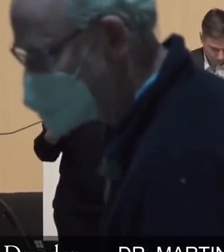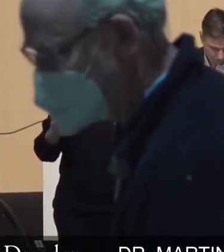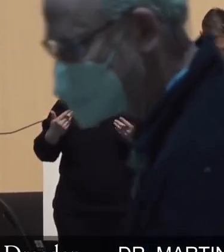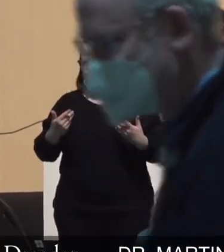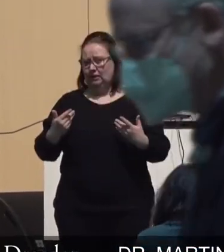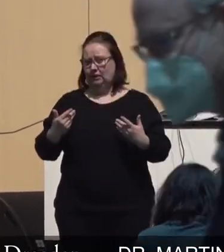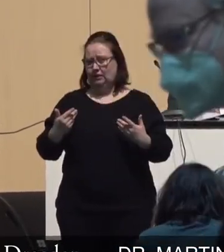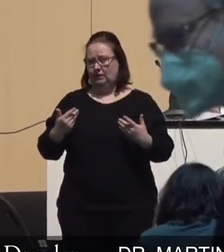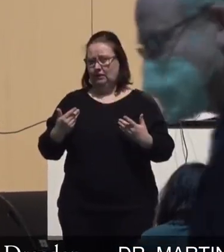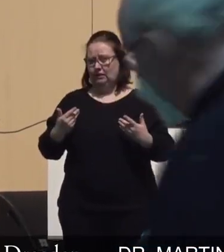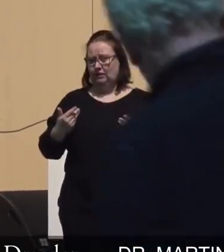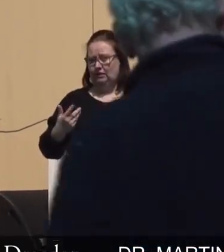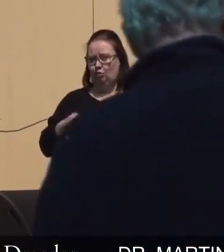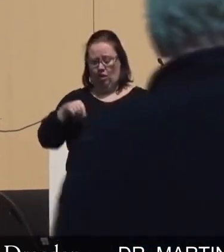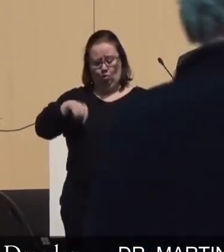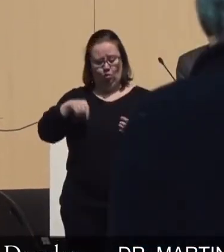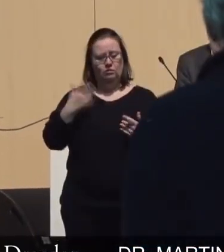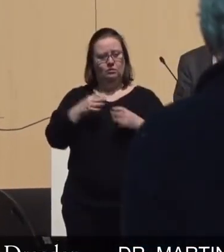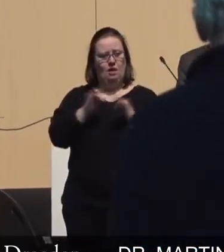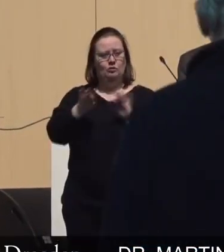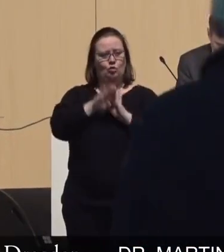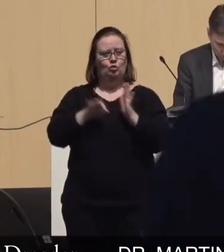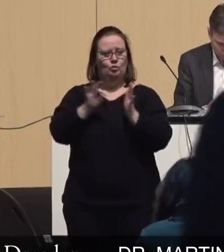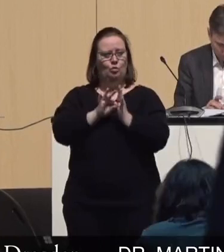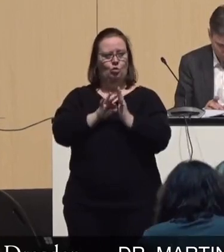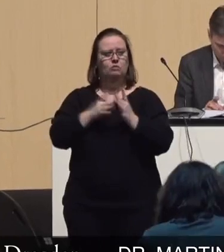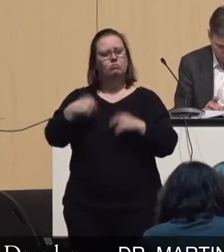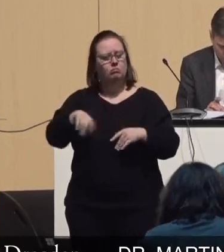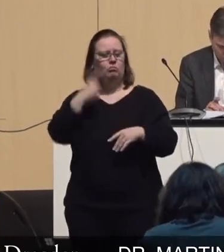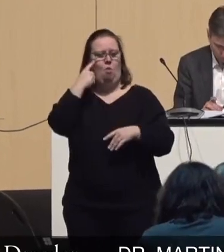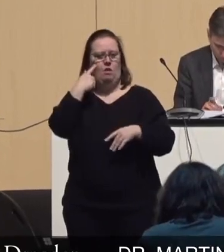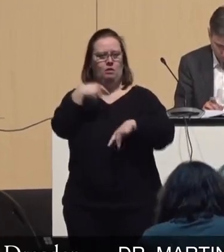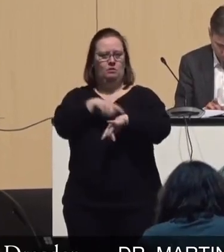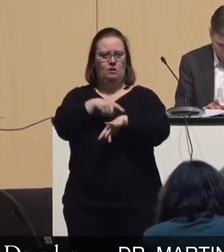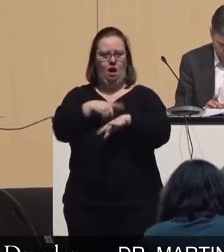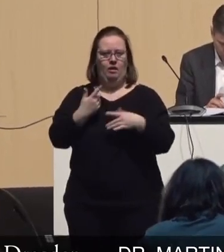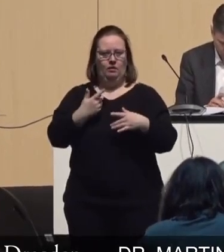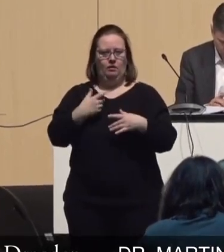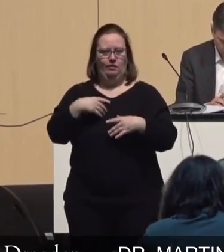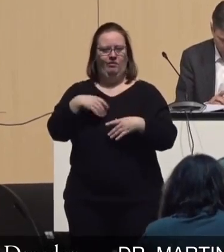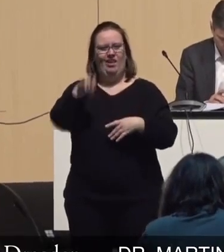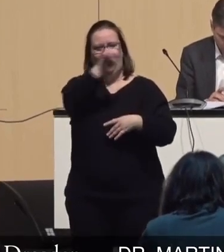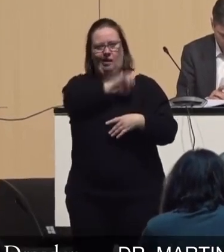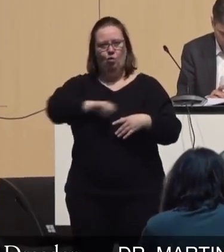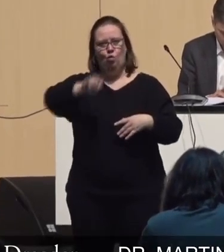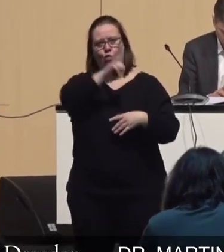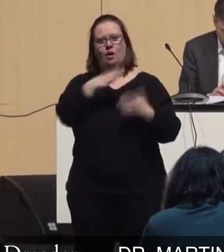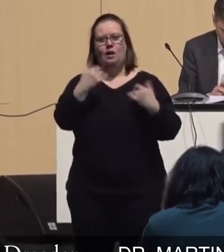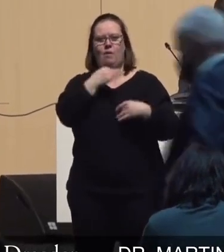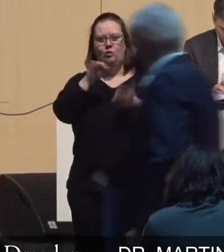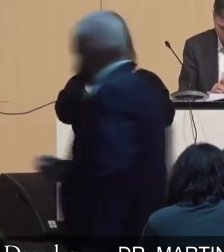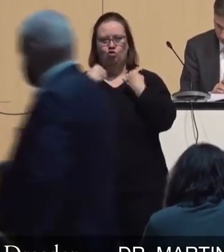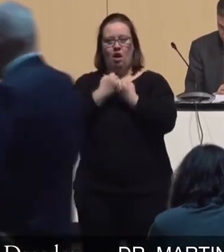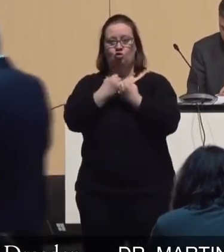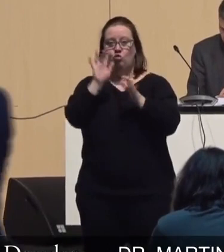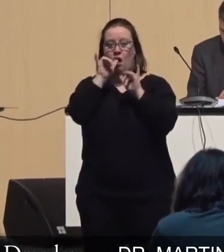manchmal und bezogen auf diesen Tagesordnungspunkt sage ich es. Wir leben in Zeiten, in denen die EU den Klimanotstand ausgerufen